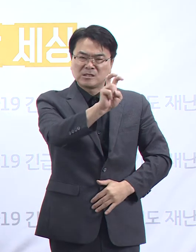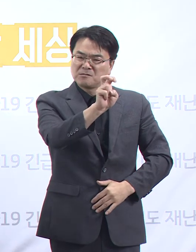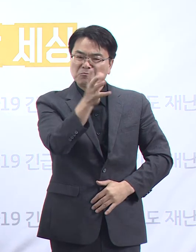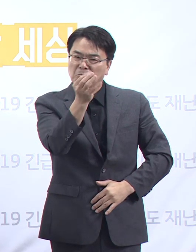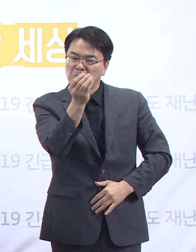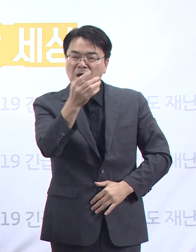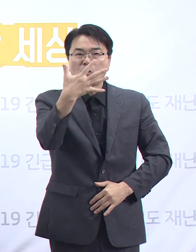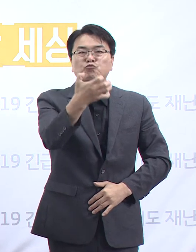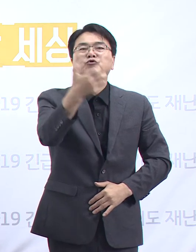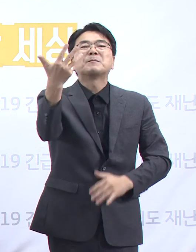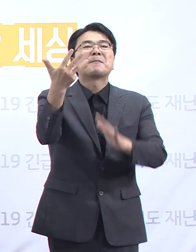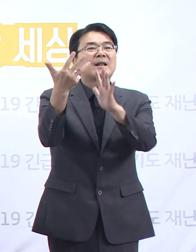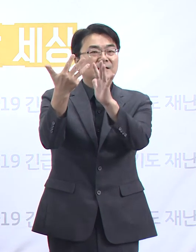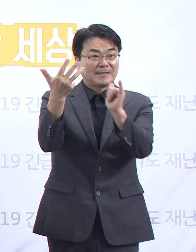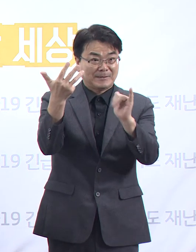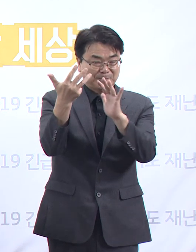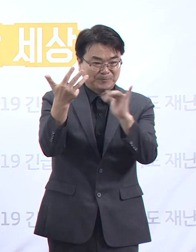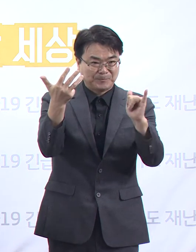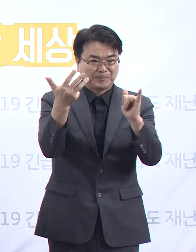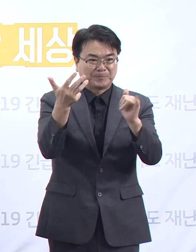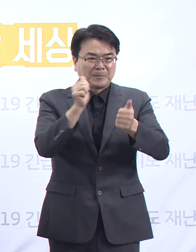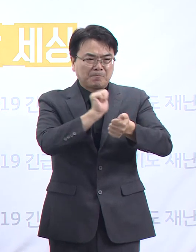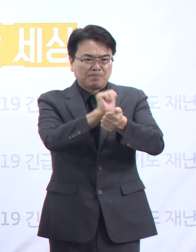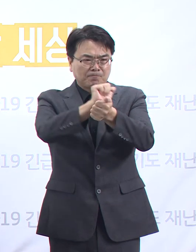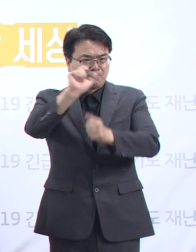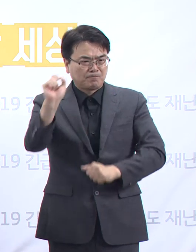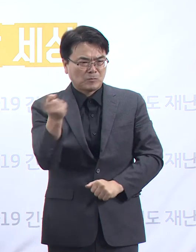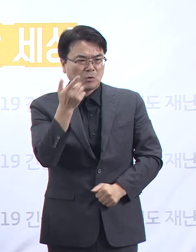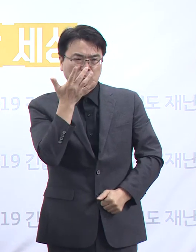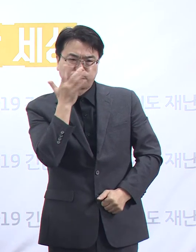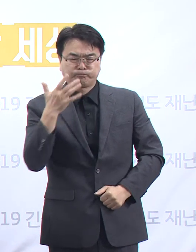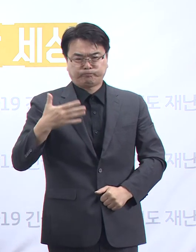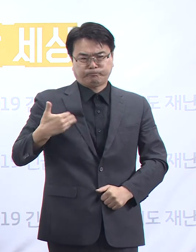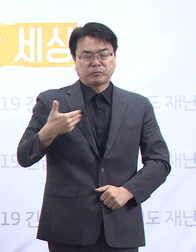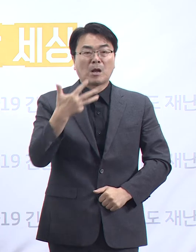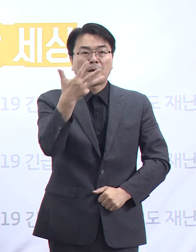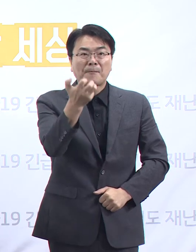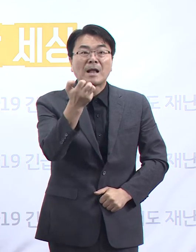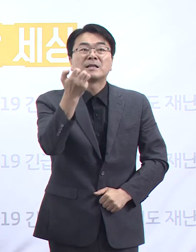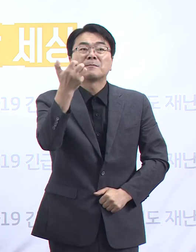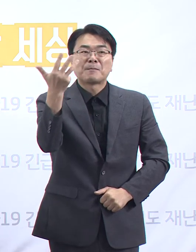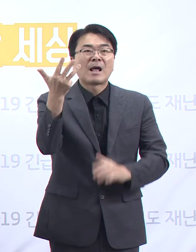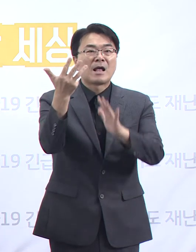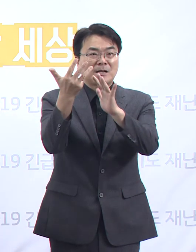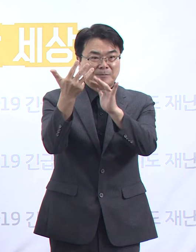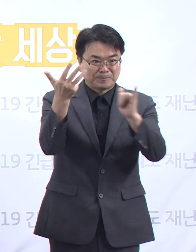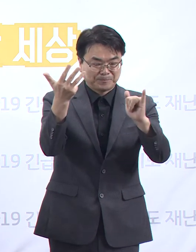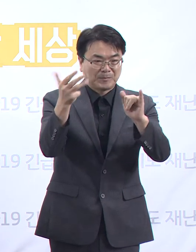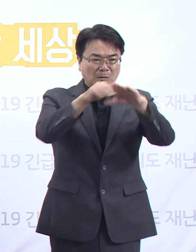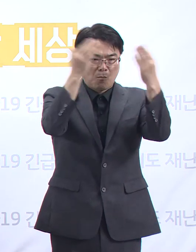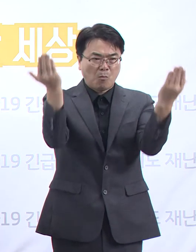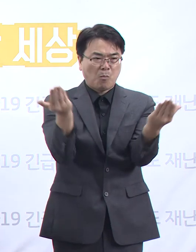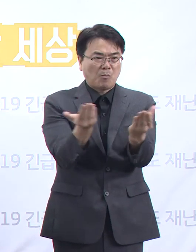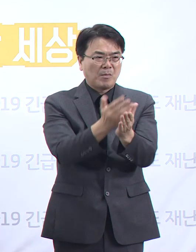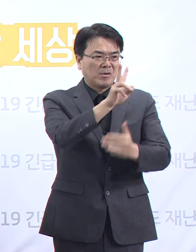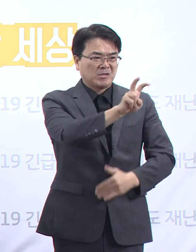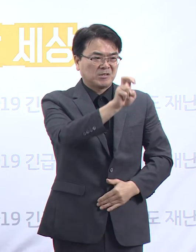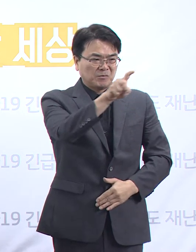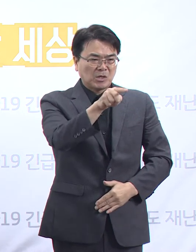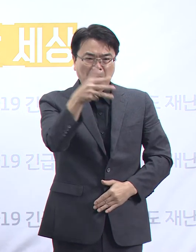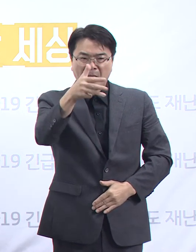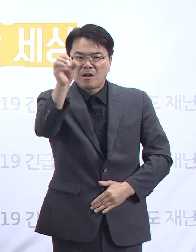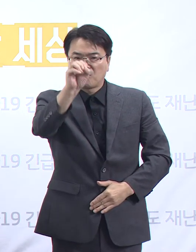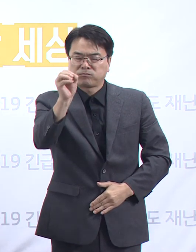98명이었습니다. 감염 원인 불명 확진자는 88명으로 전체 약 22.8%였습니다.